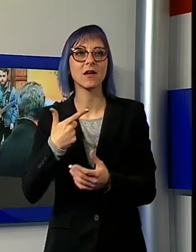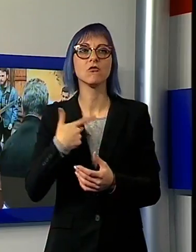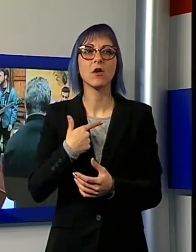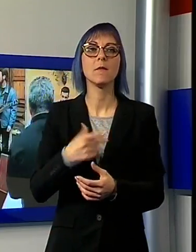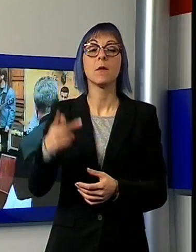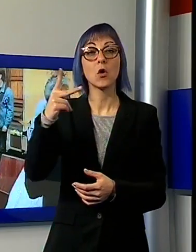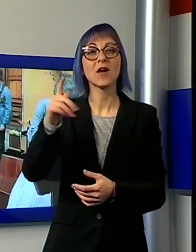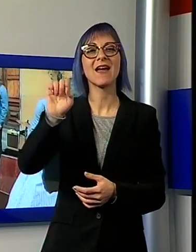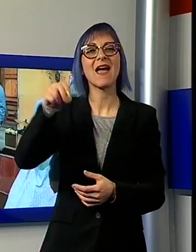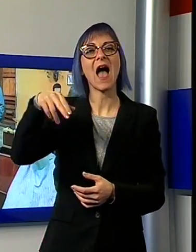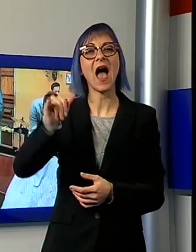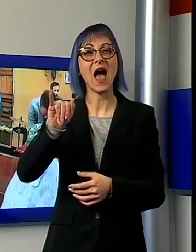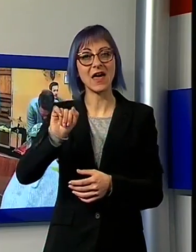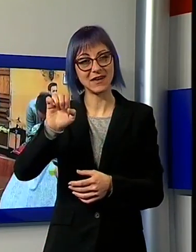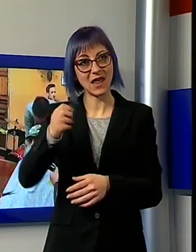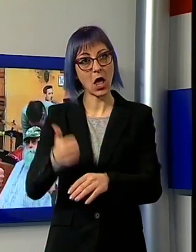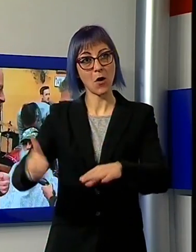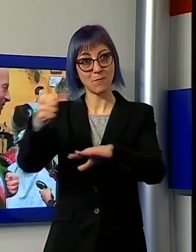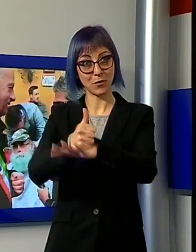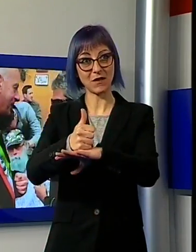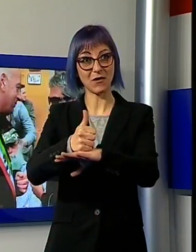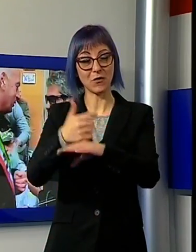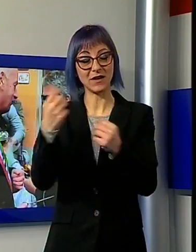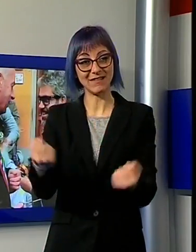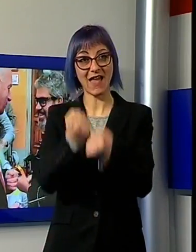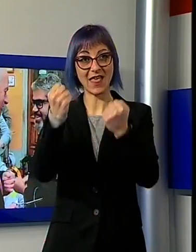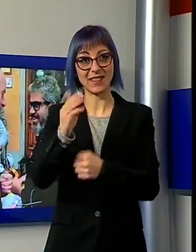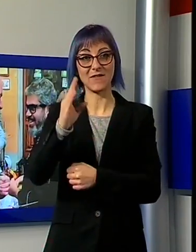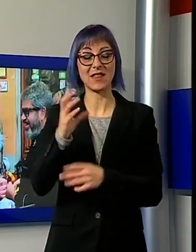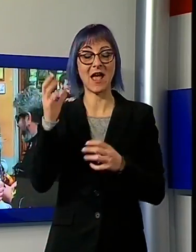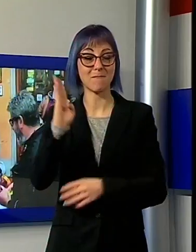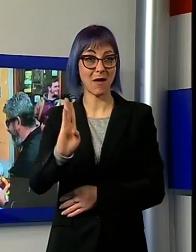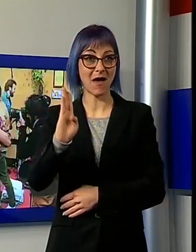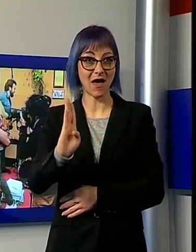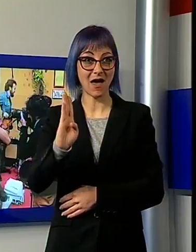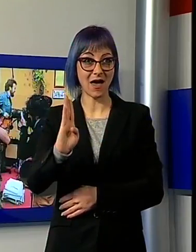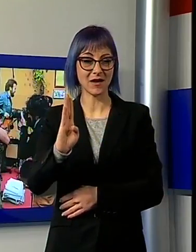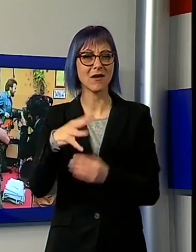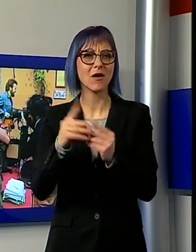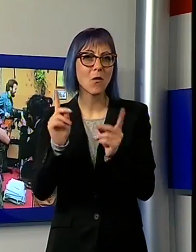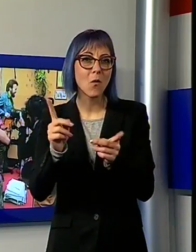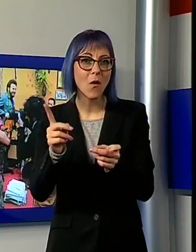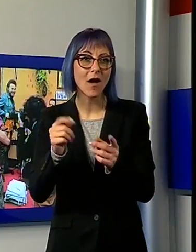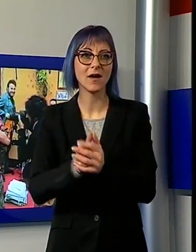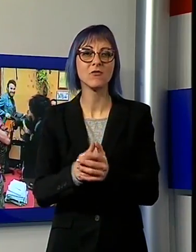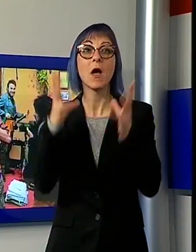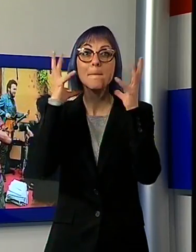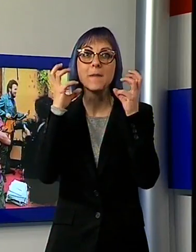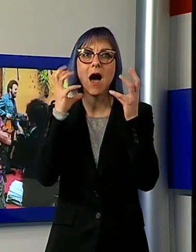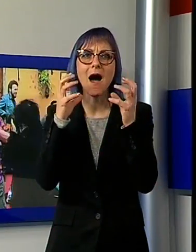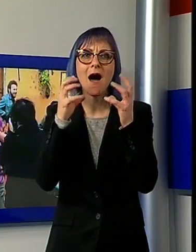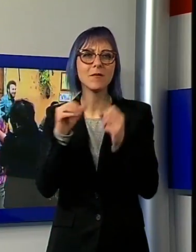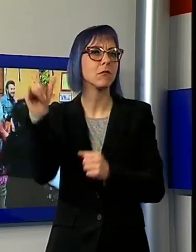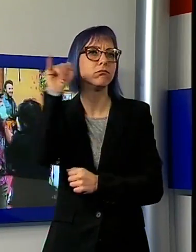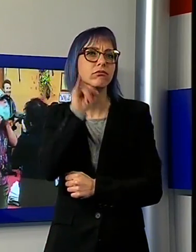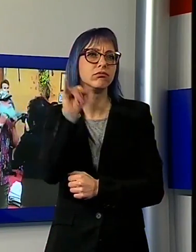vita della piazza castellana all'ombra del comune ed anche animatore della sua vena culturale ed artistica. Di scena il taglio delle barbe, la